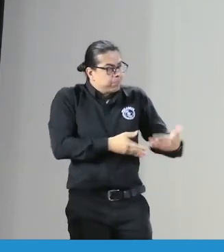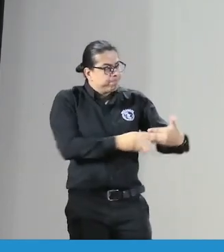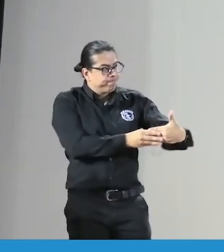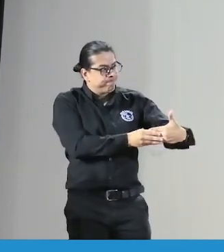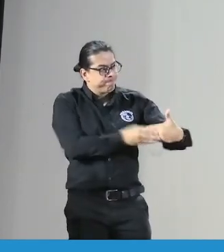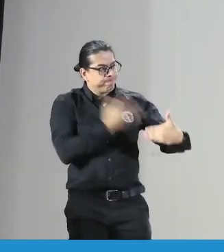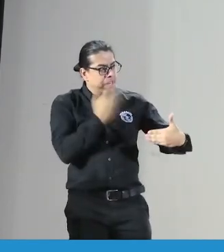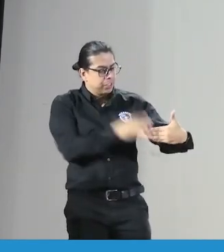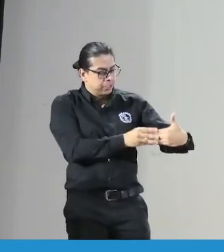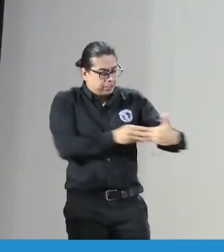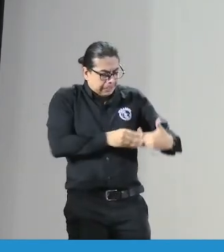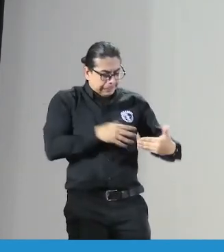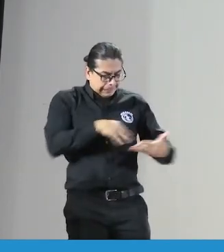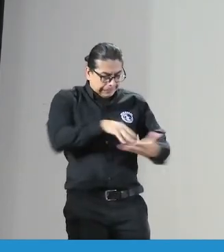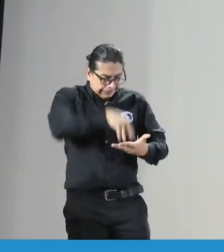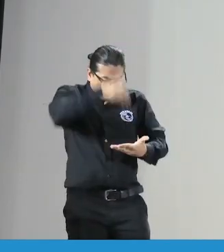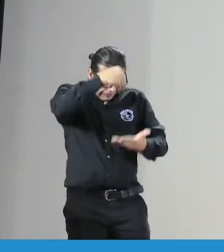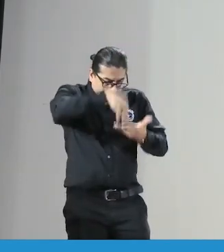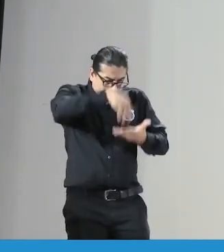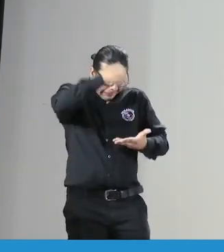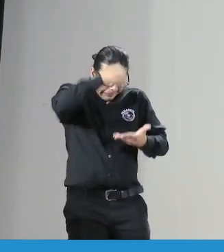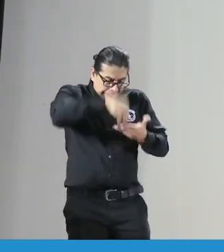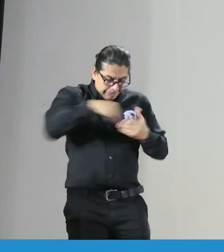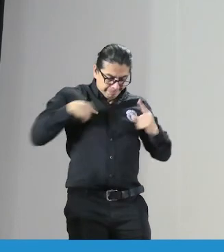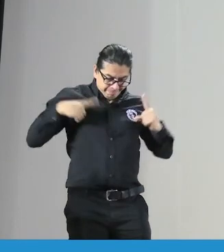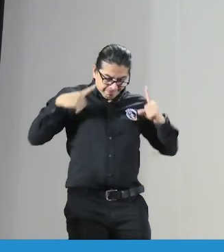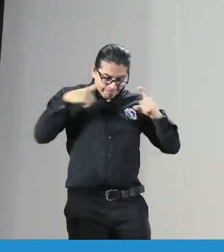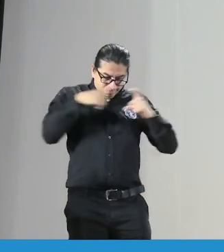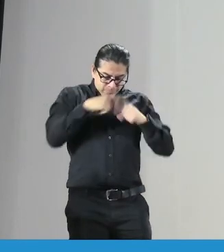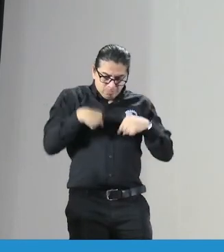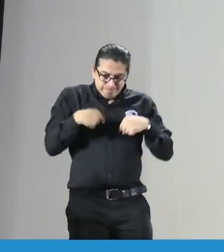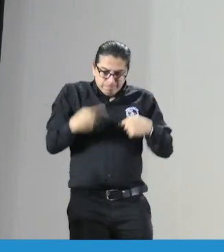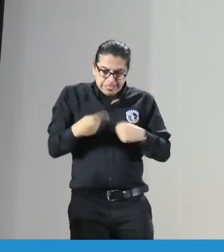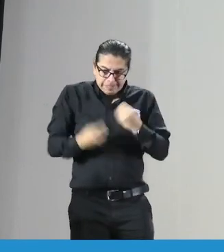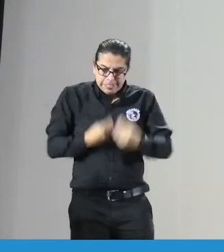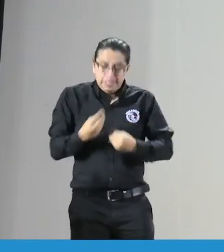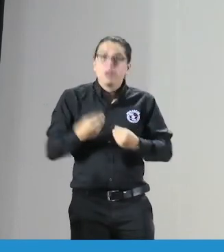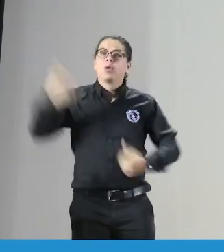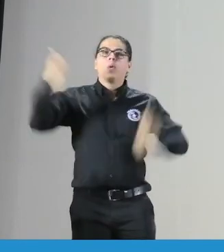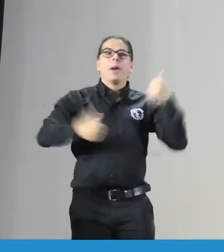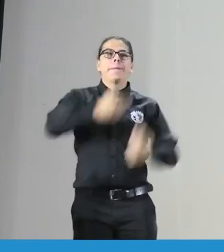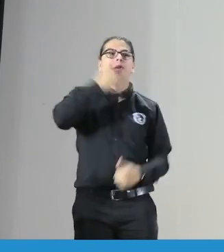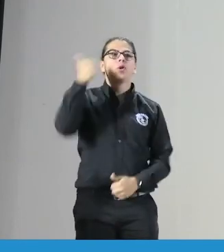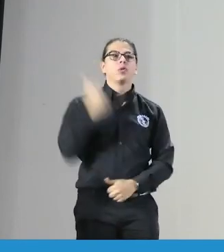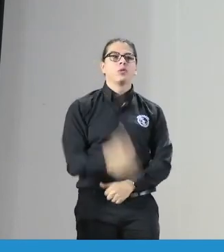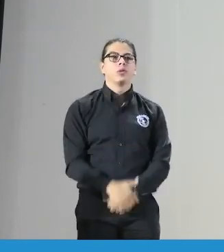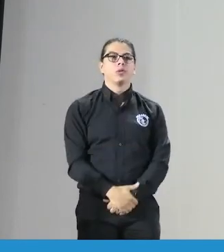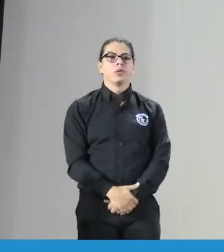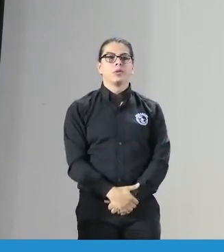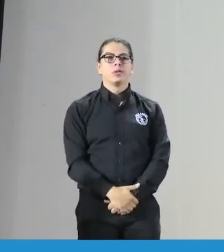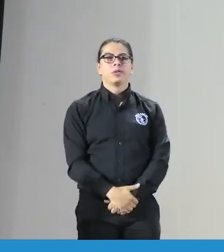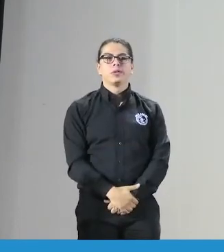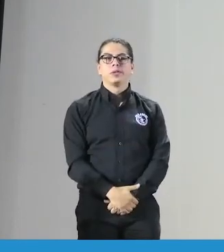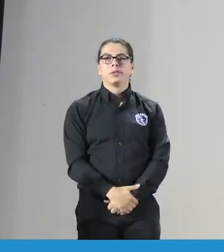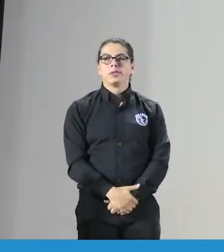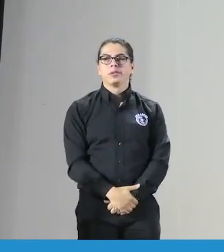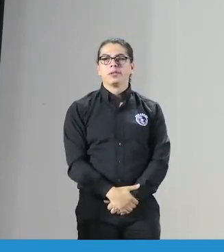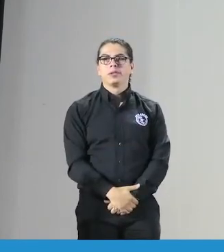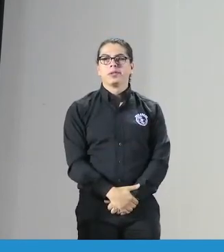una guía que da unos principios que el intérprete debe apropiar y luego ponerlo en práctica en su quehacer